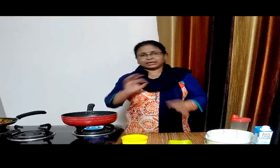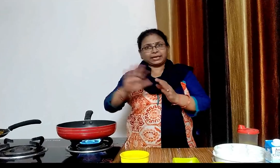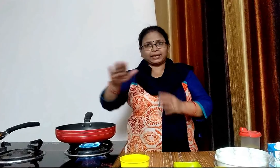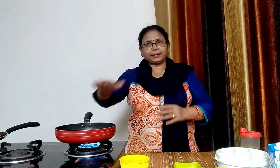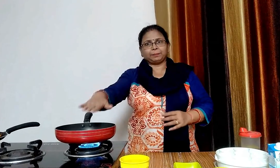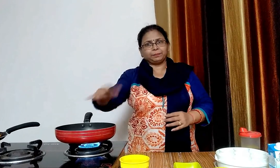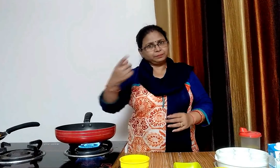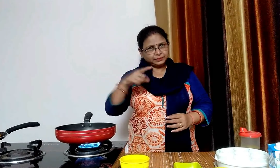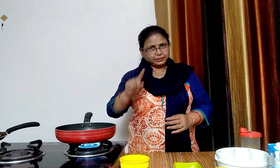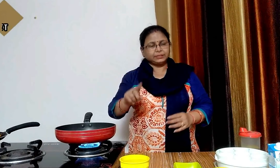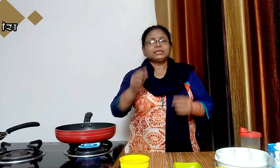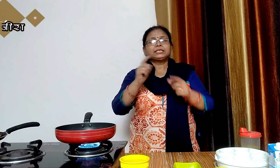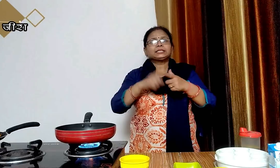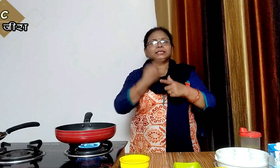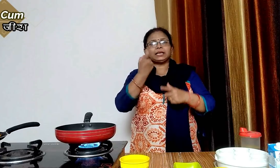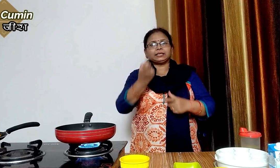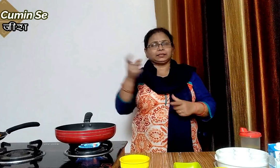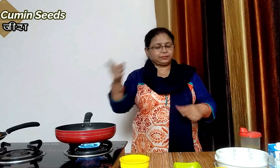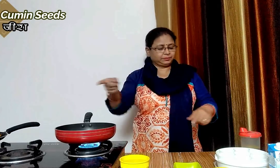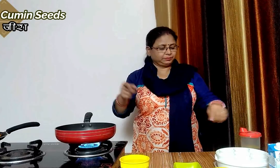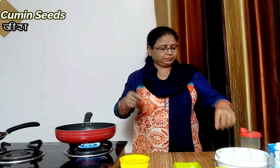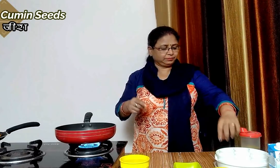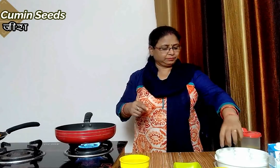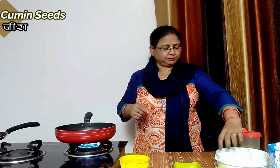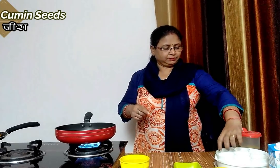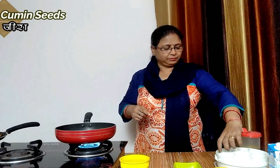तेल गरम हो चुका है अब इसमें एक चम्मस जीरा